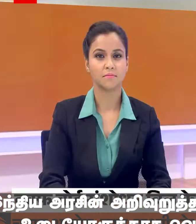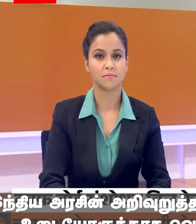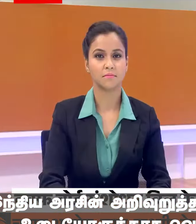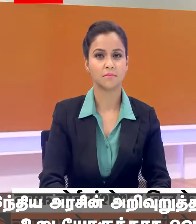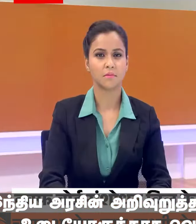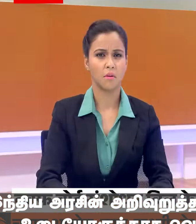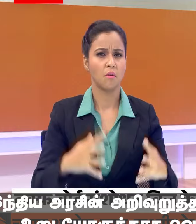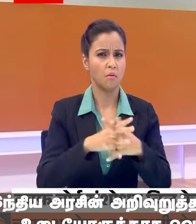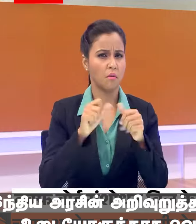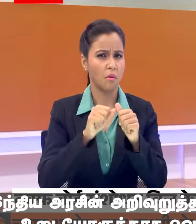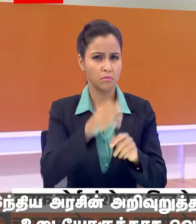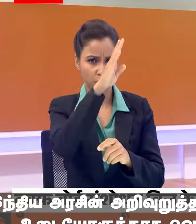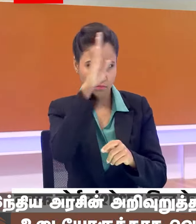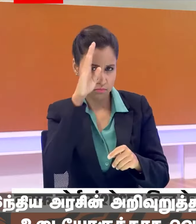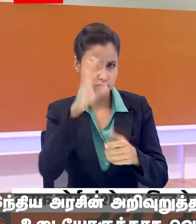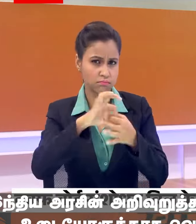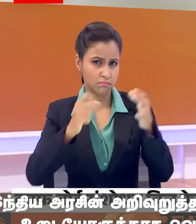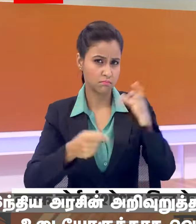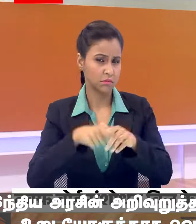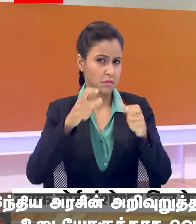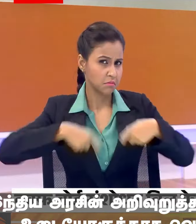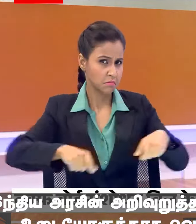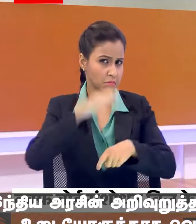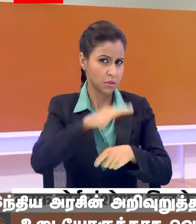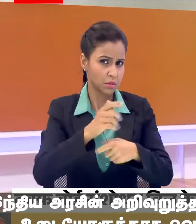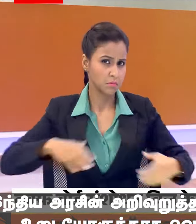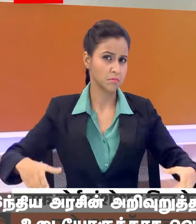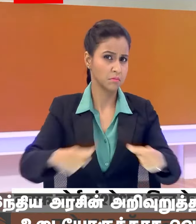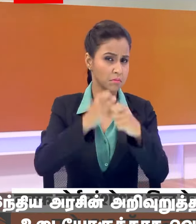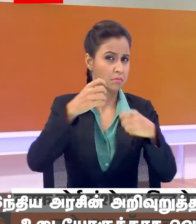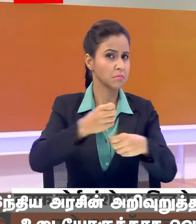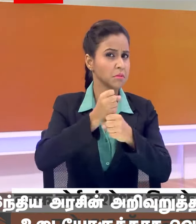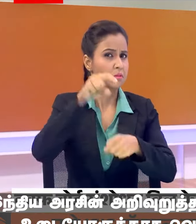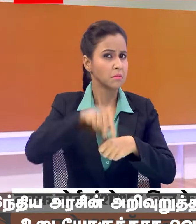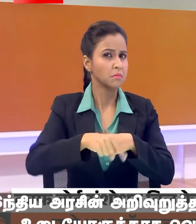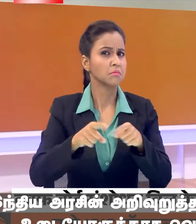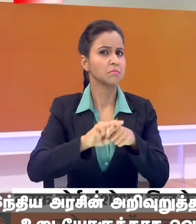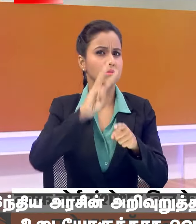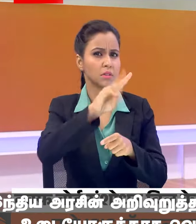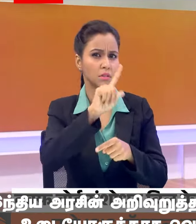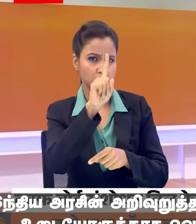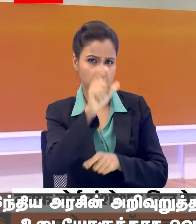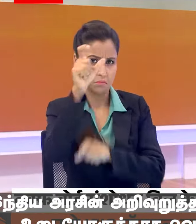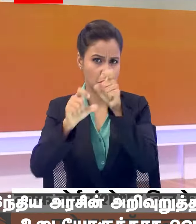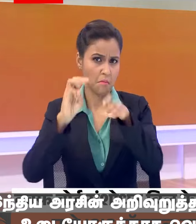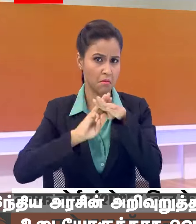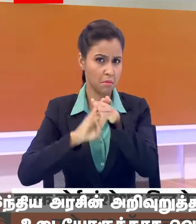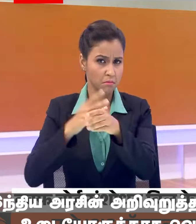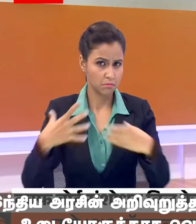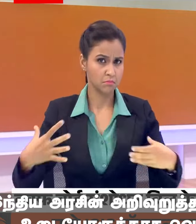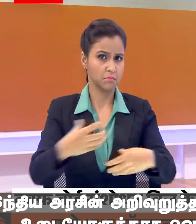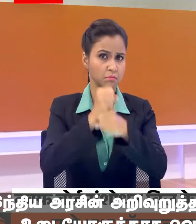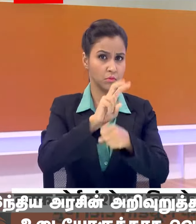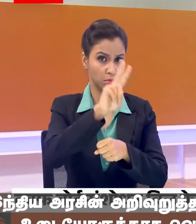वक्फ बोड संशोधन विधयक पर संसत की संसदिये समीती का गठन 31 सदस्ये संयुक्त समीती में